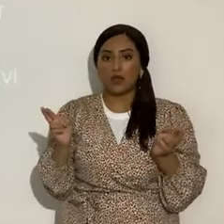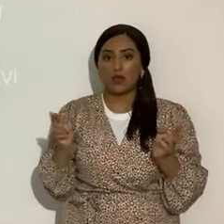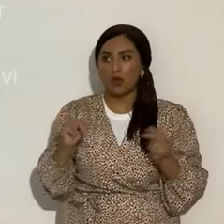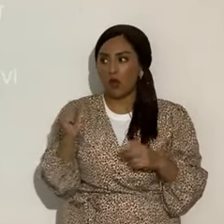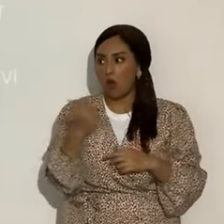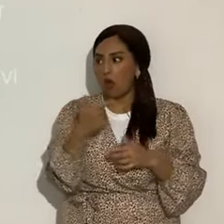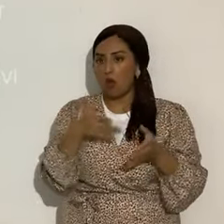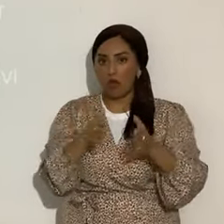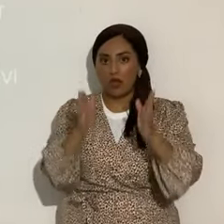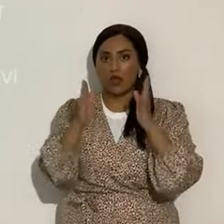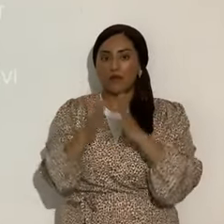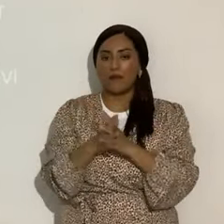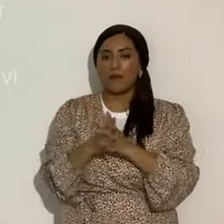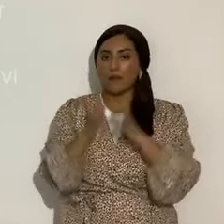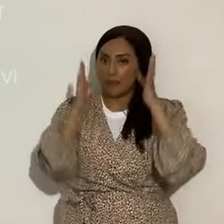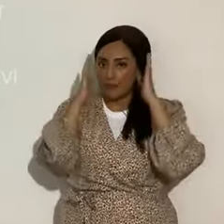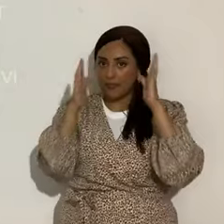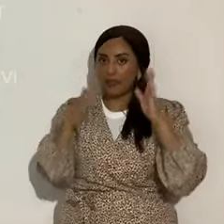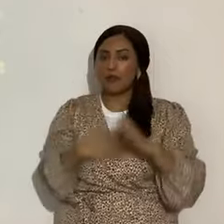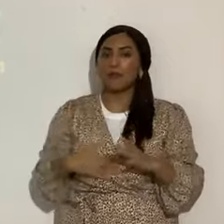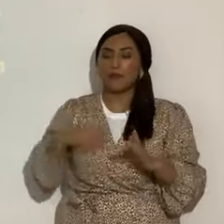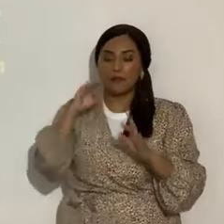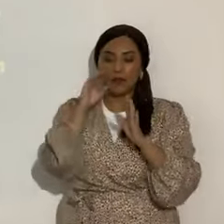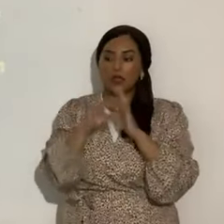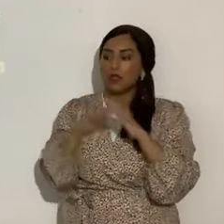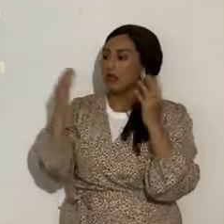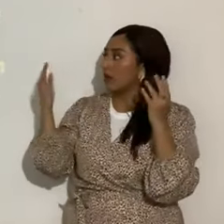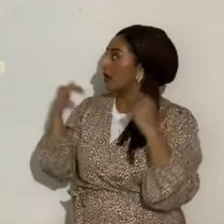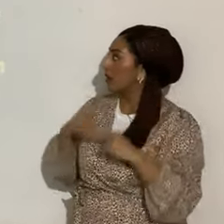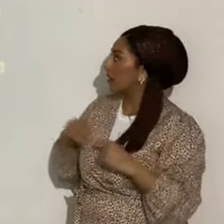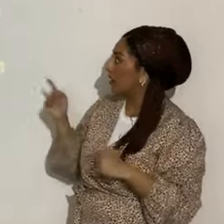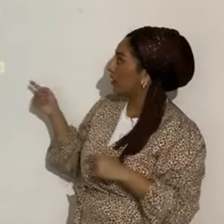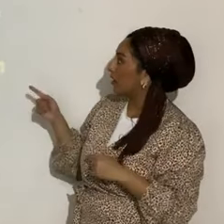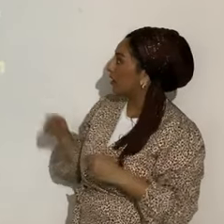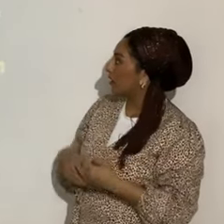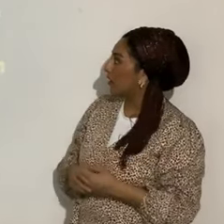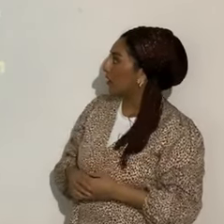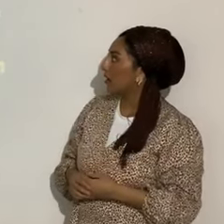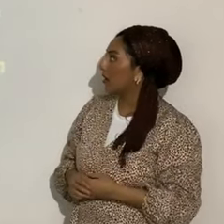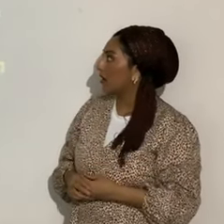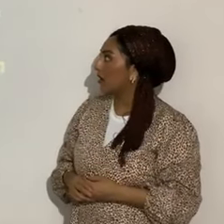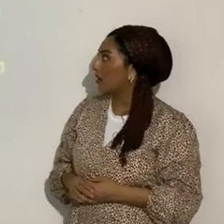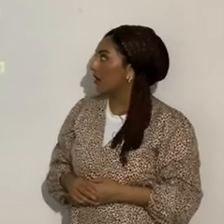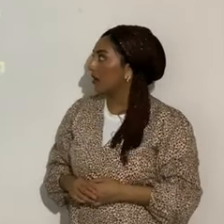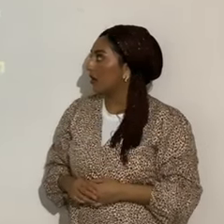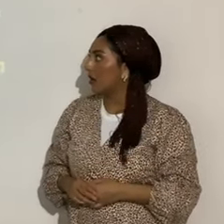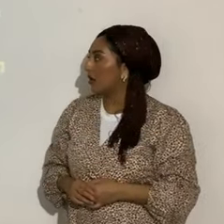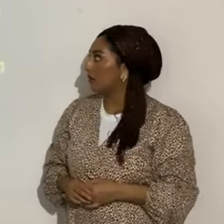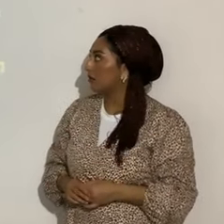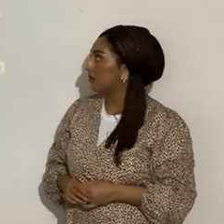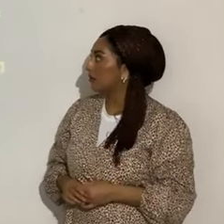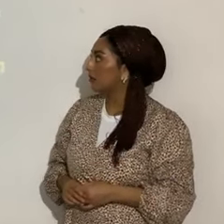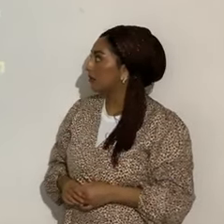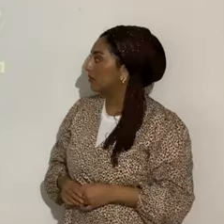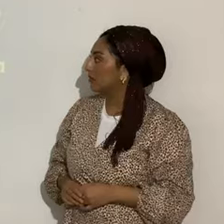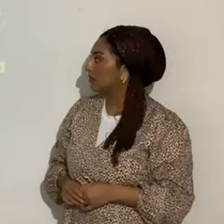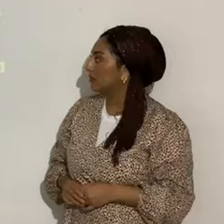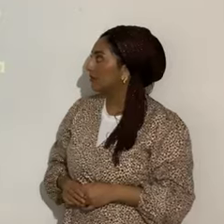lados, tómenle una fotografía y vamos a la siguiente, perfecto, bueno, en aquel